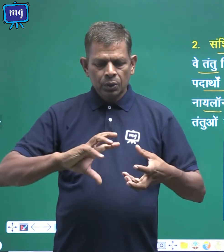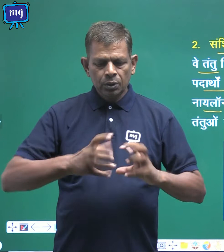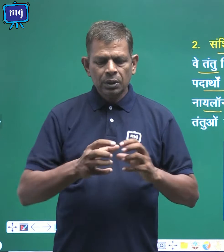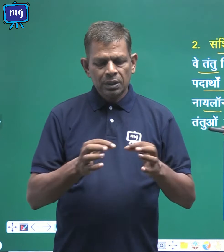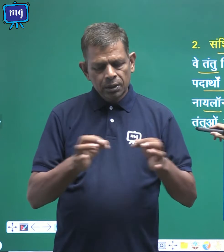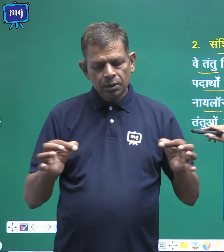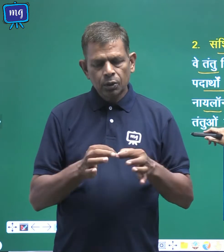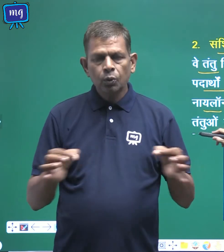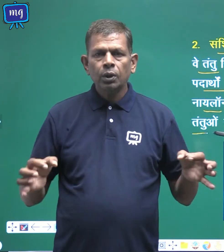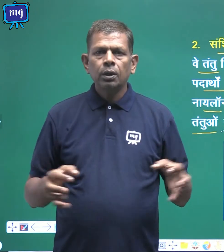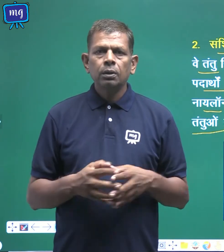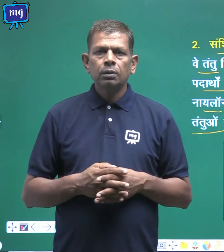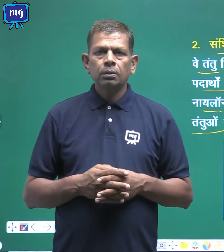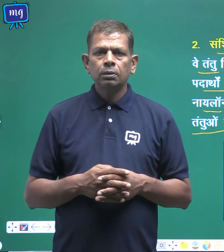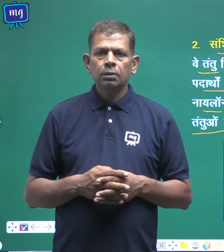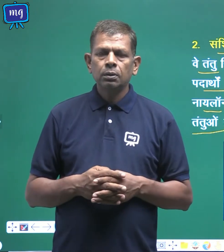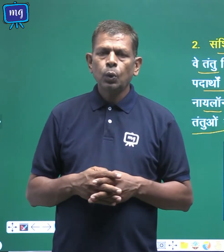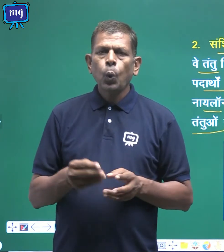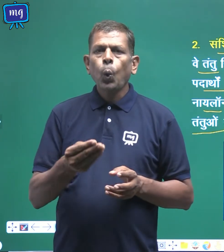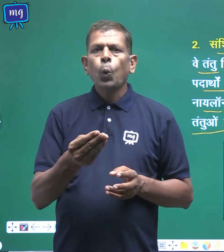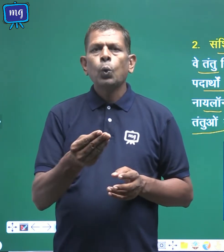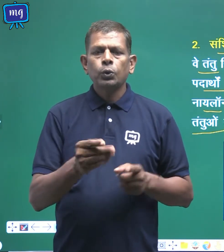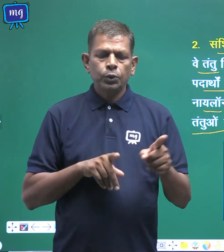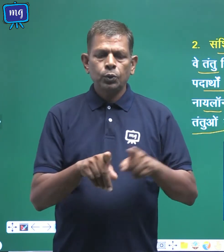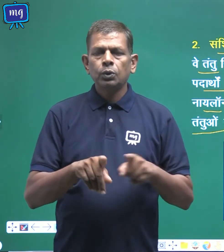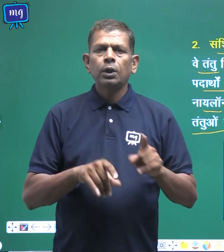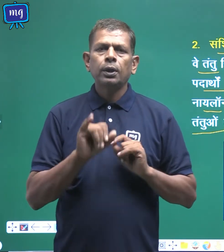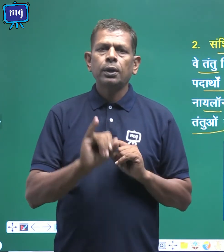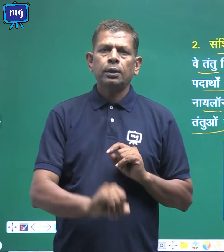तन्तु के कुछ उधारण है